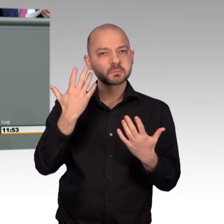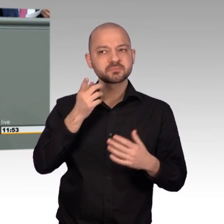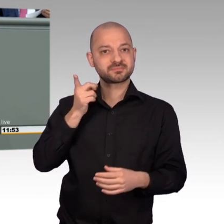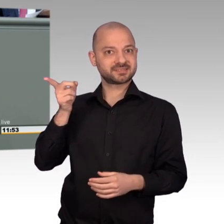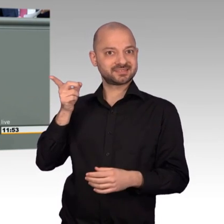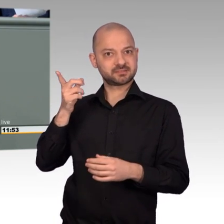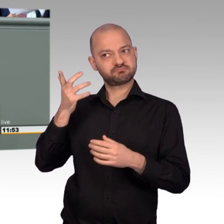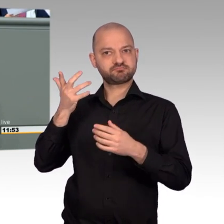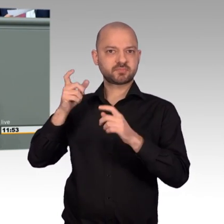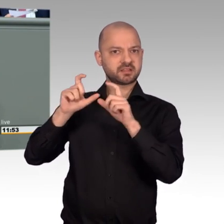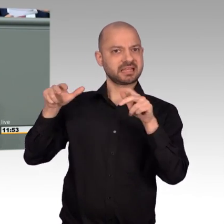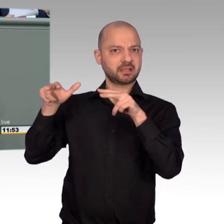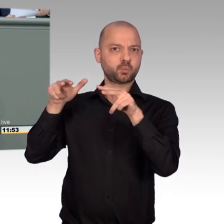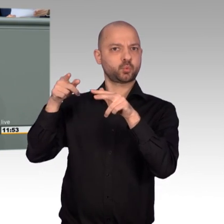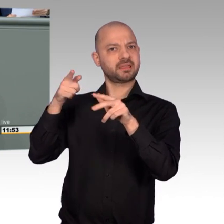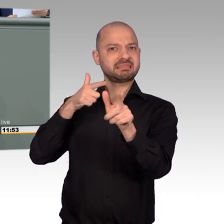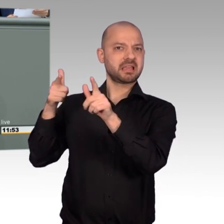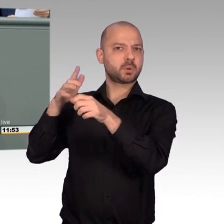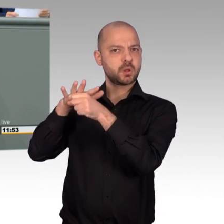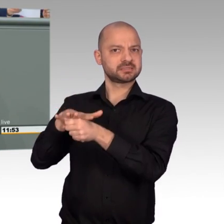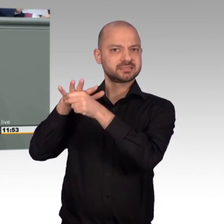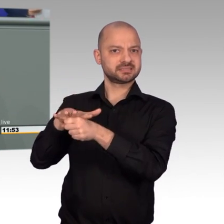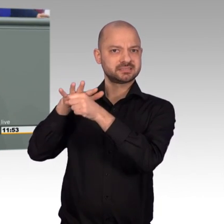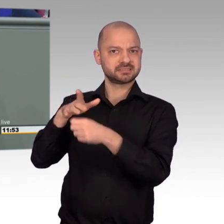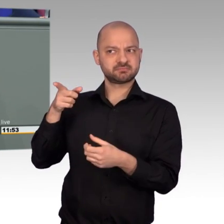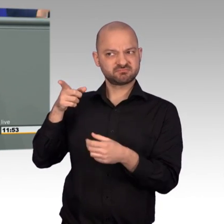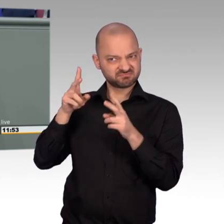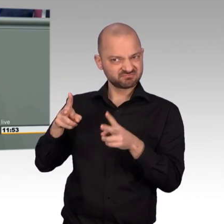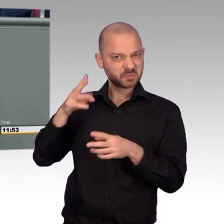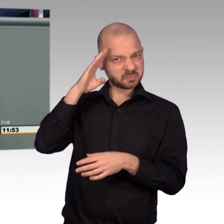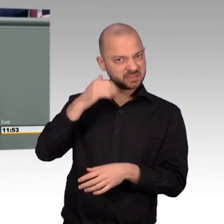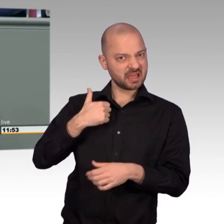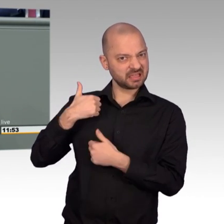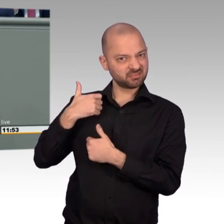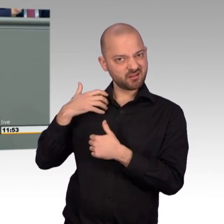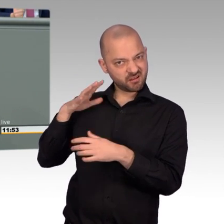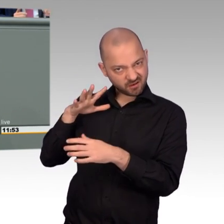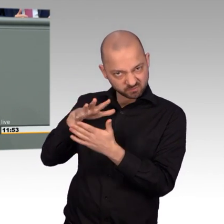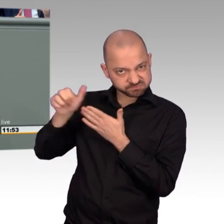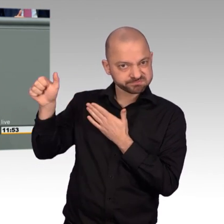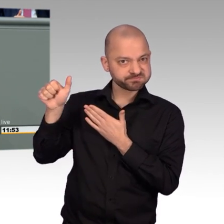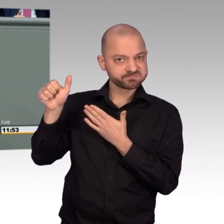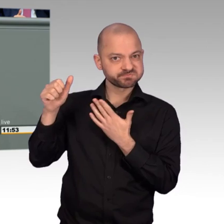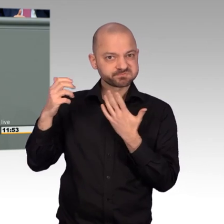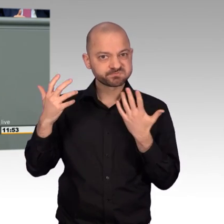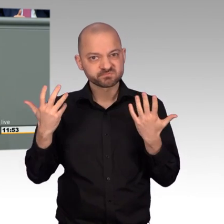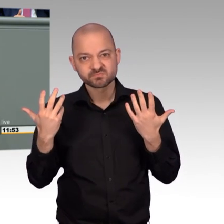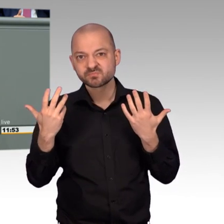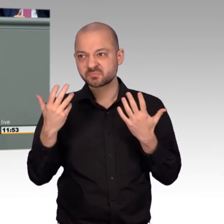nur mit politischen Antworten. Umso wichtiger ist es, dass wir den Irak nicht aus dem Blick verlieren und dass wir in den befreiten Gebieten nicht nur Wasser und Elektrizität